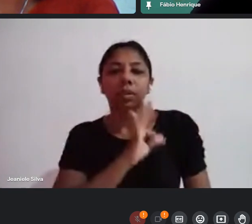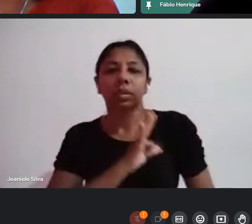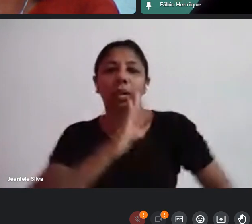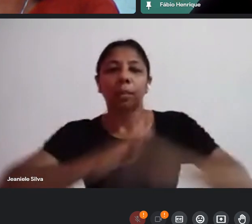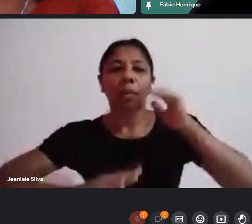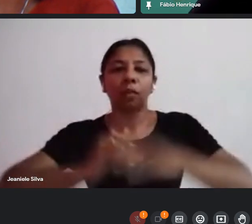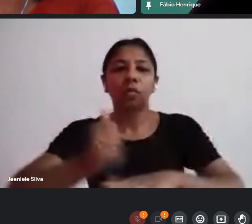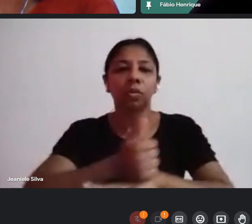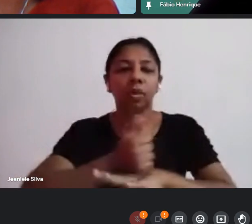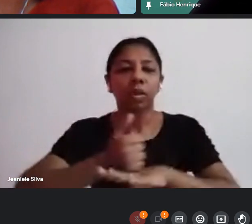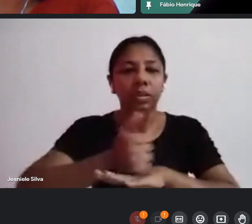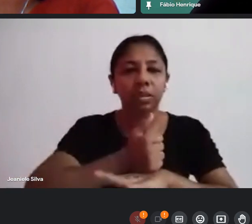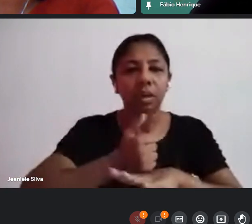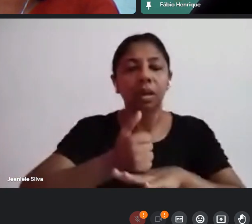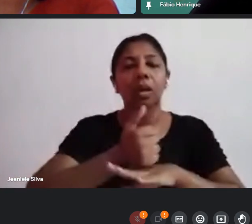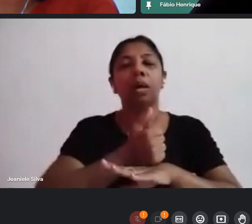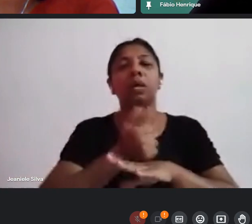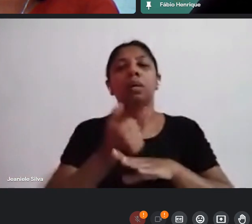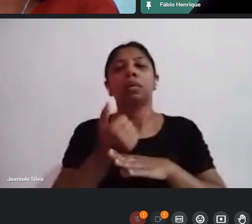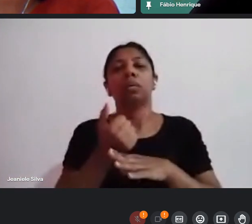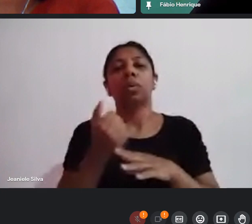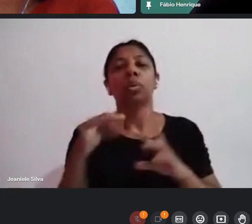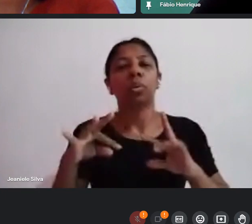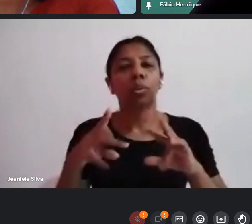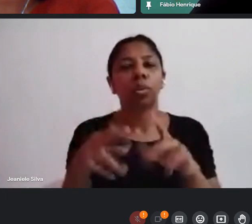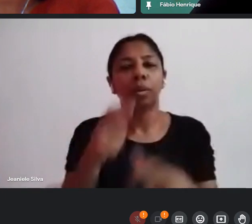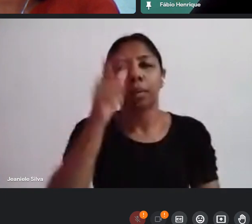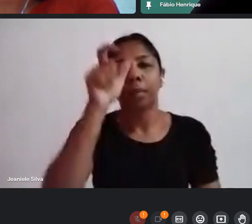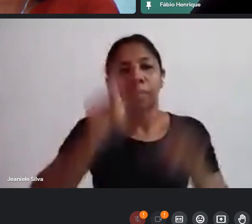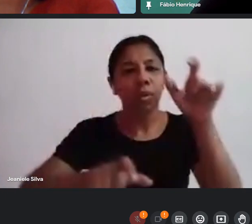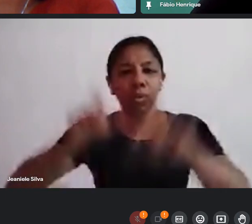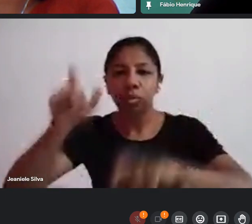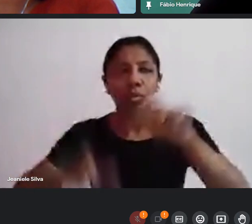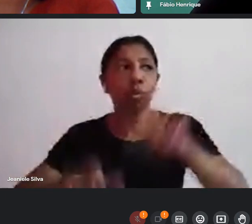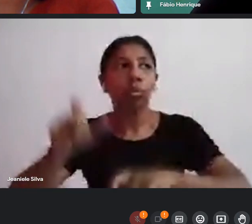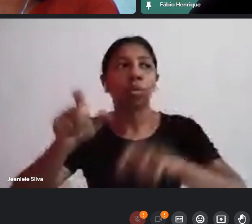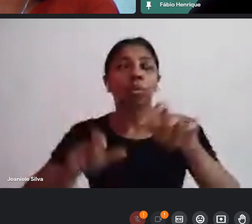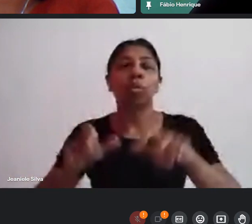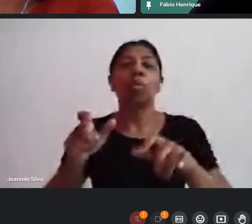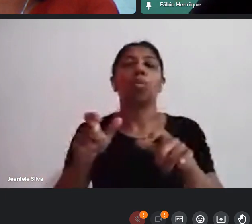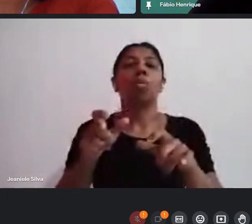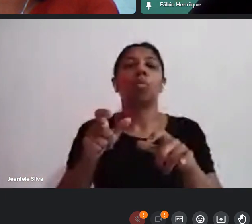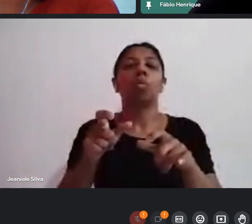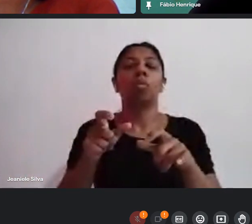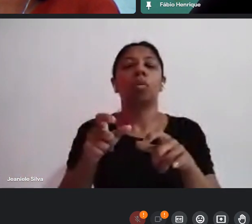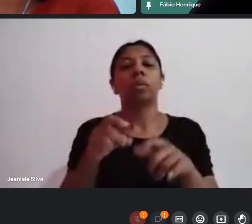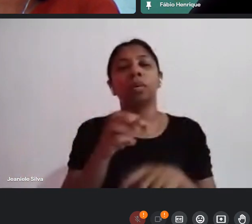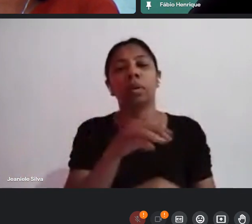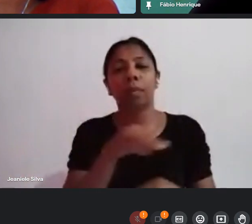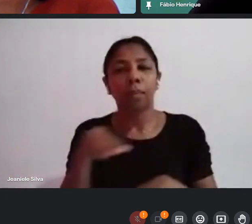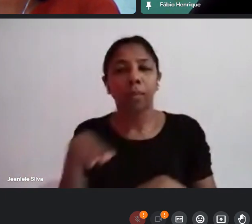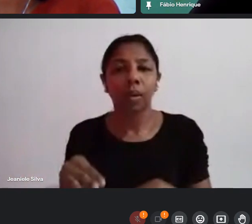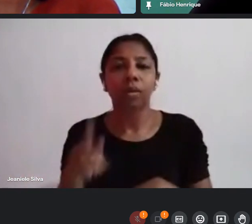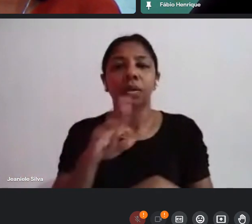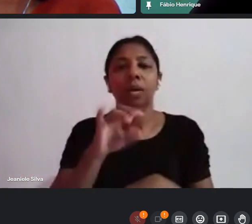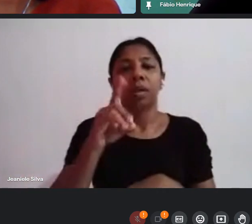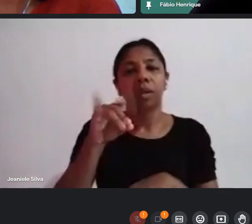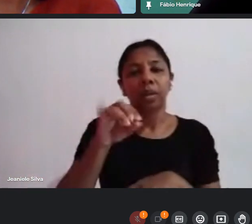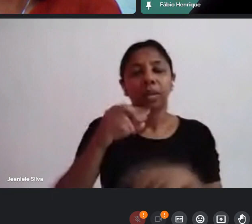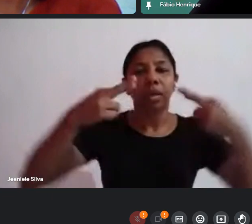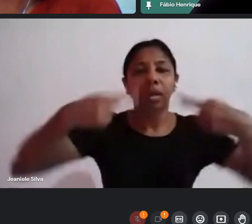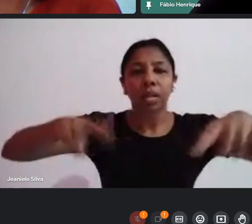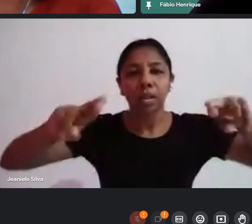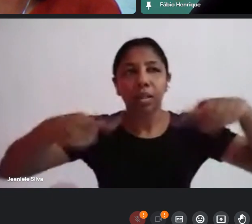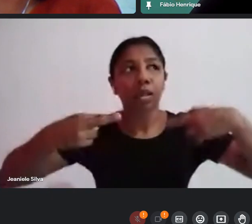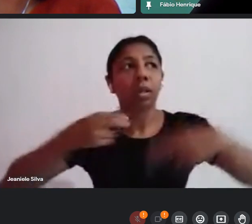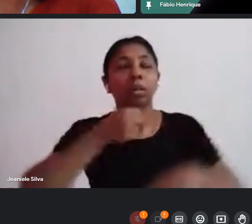de profissionalizar todo mundo né não é chegar lá na casa do mestre lá que tem uma flipinha na ridinha faz o documentário e o ponto do